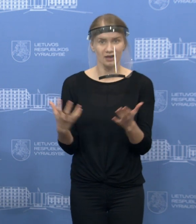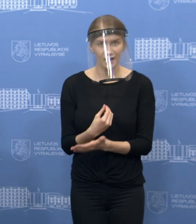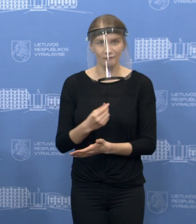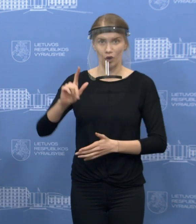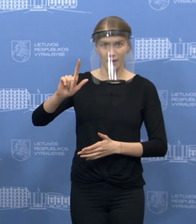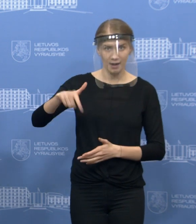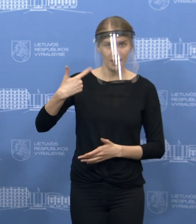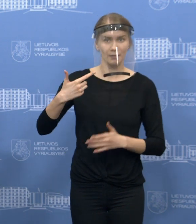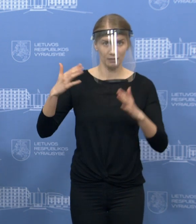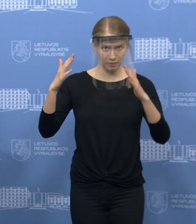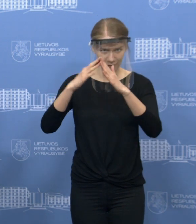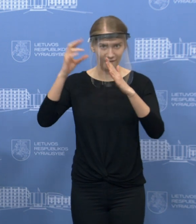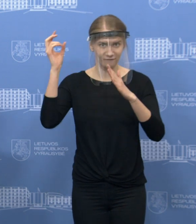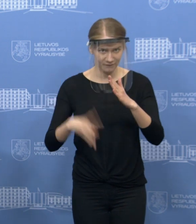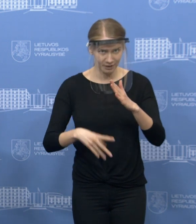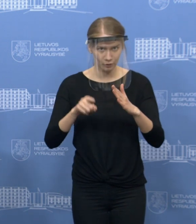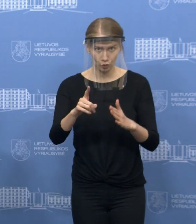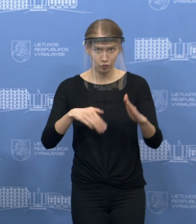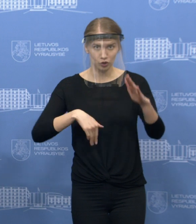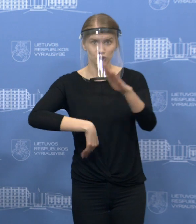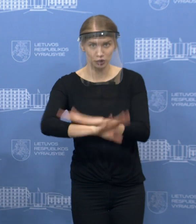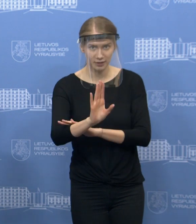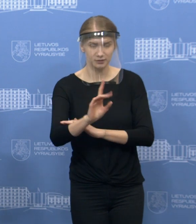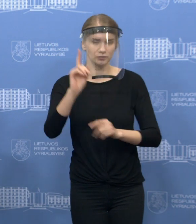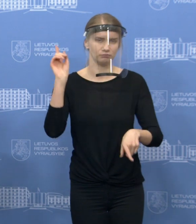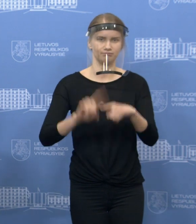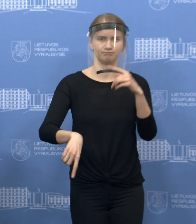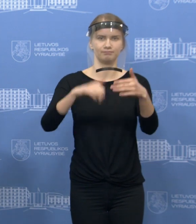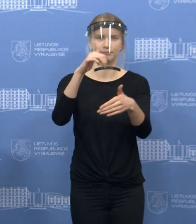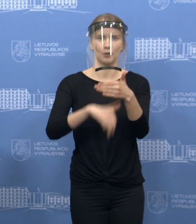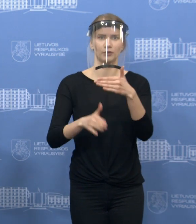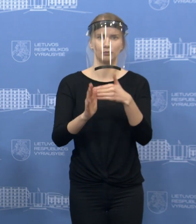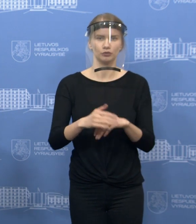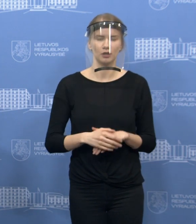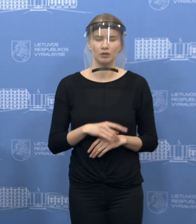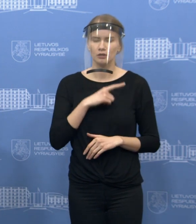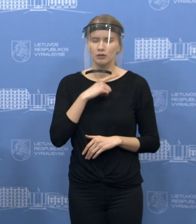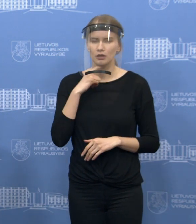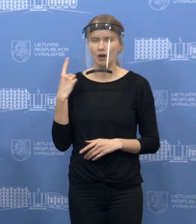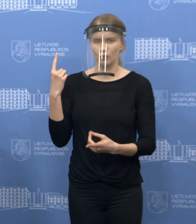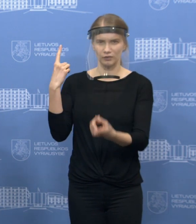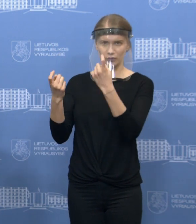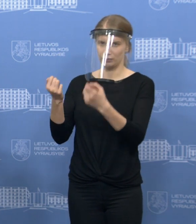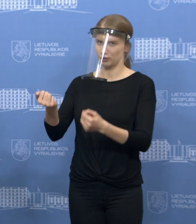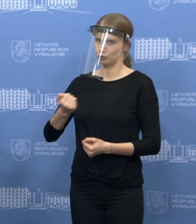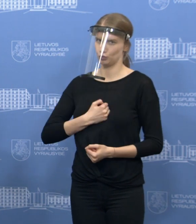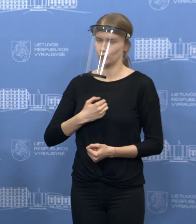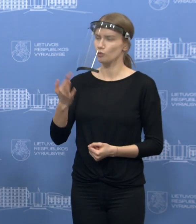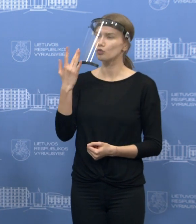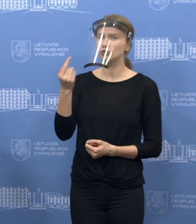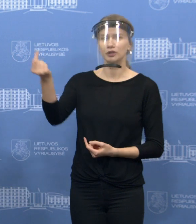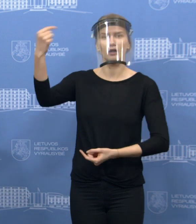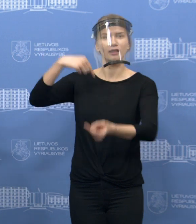Ir tikrai policija disponuoja daugia tūkstantiniais duomenimis apie minėtus asmenis ir visą